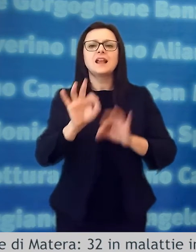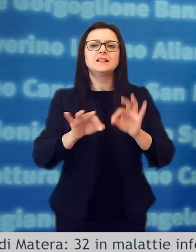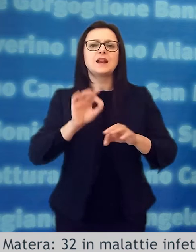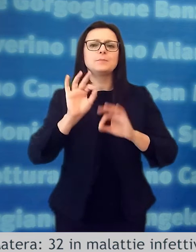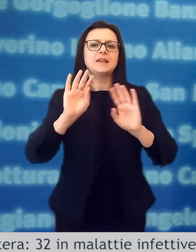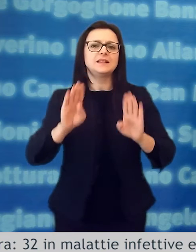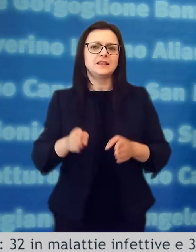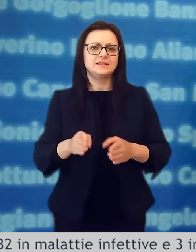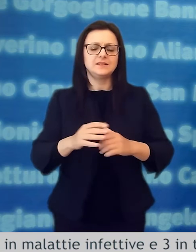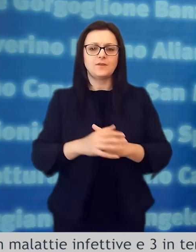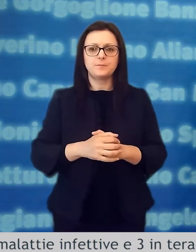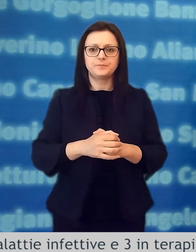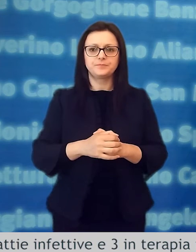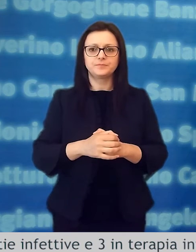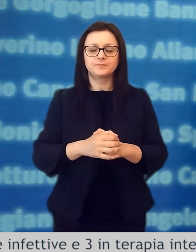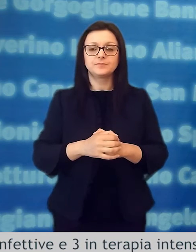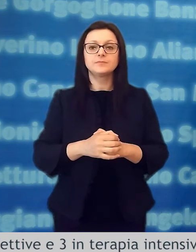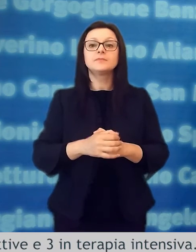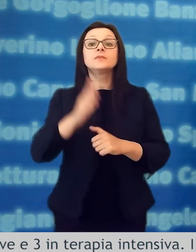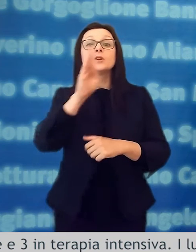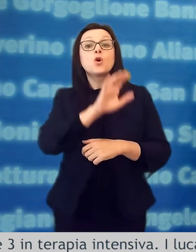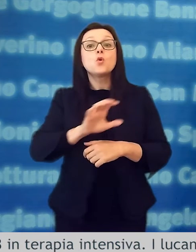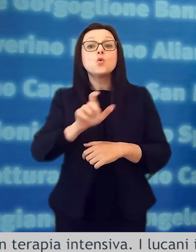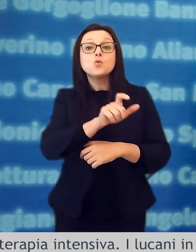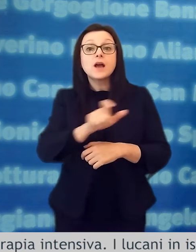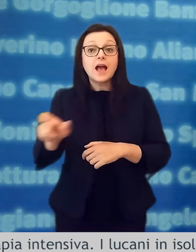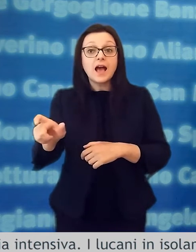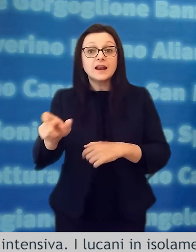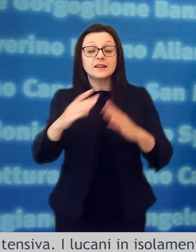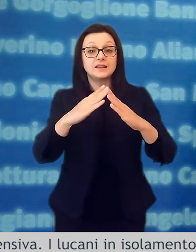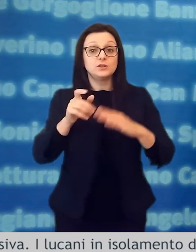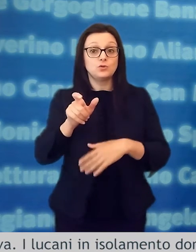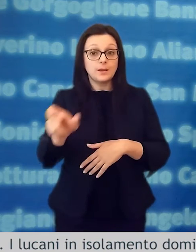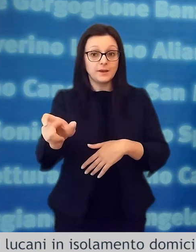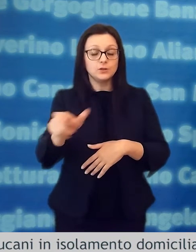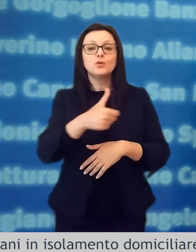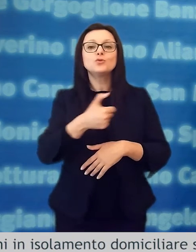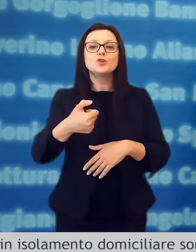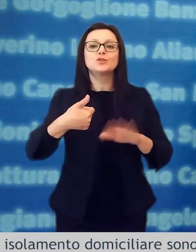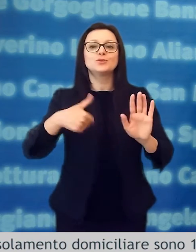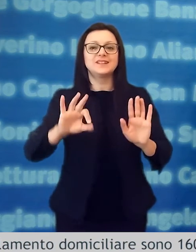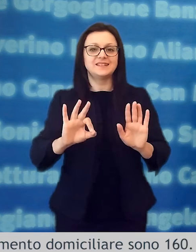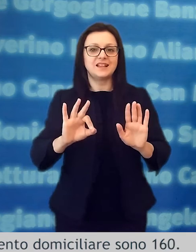e 3 in terapia intensiva i lucani in isolamento domiciliare sono 160